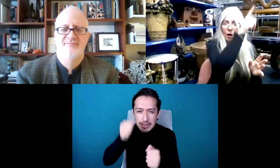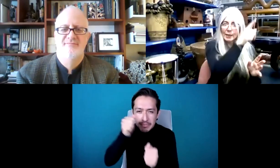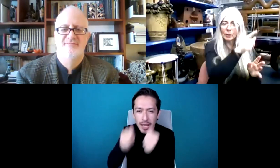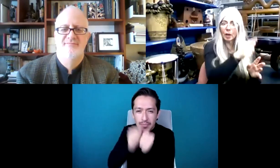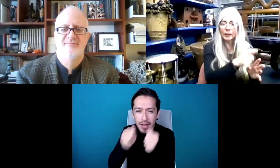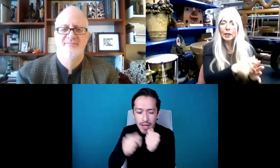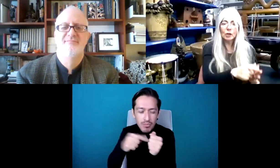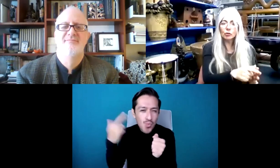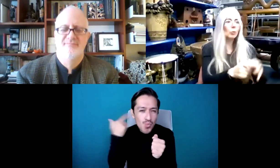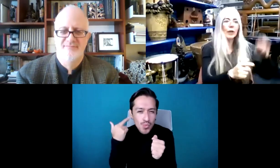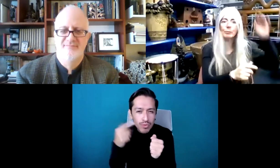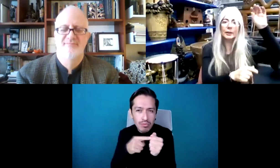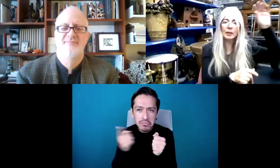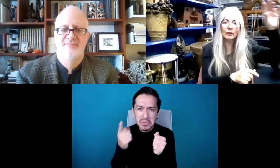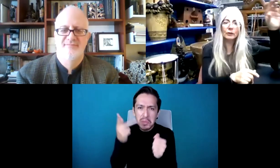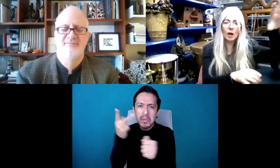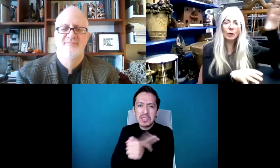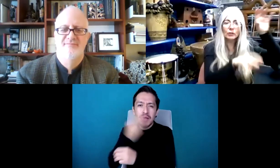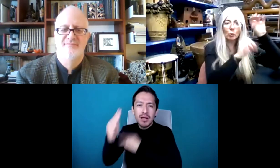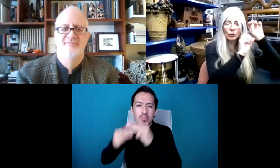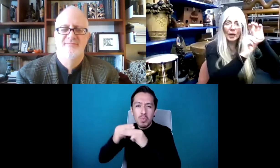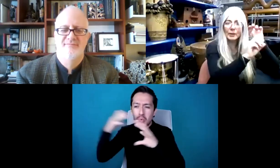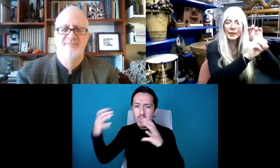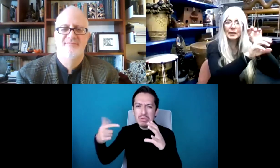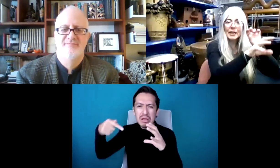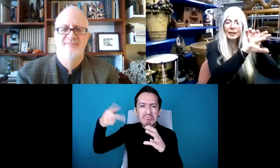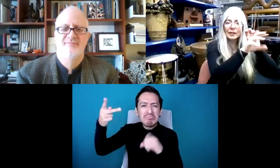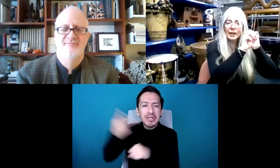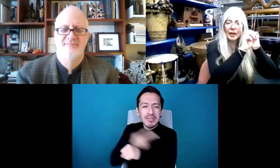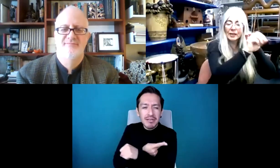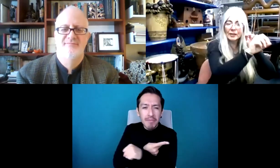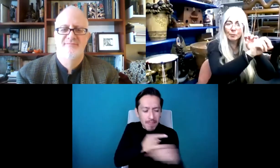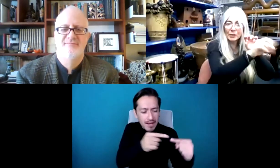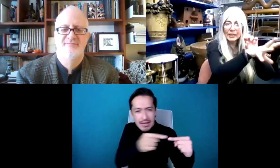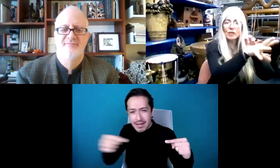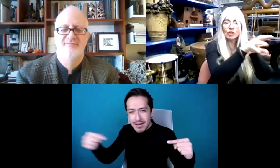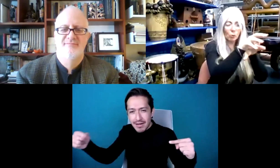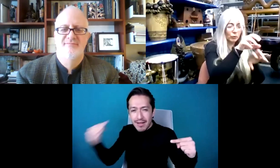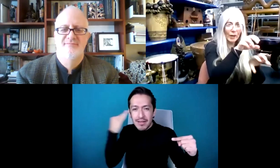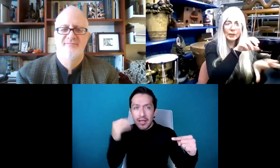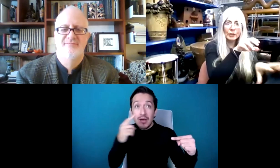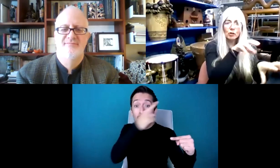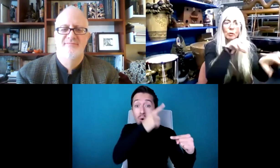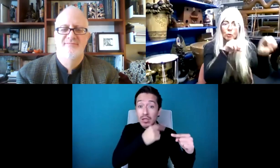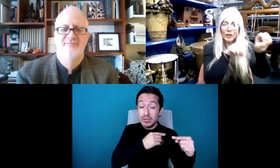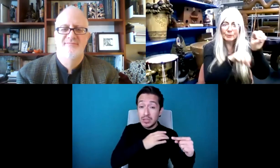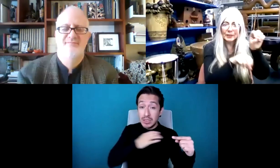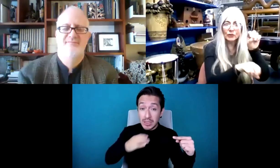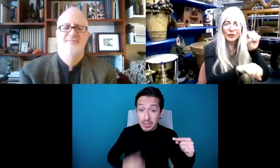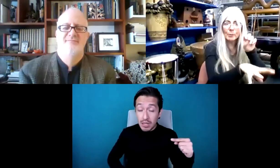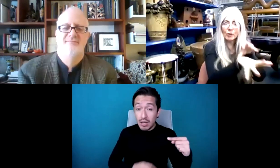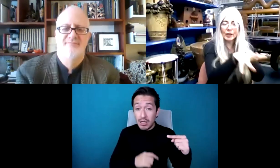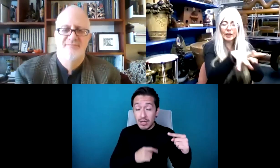sucedía en el mundo? ¿Cuál era esa línea del tiempo en China, en Asia